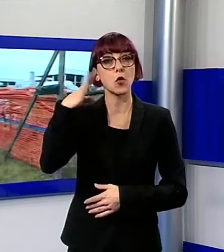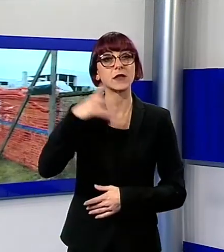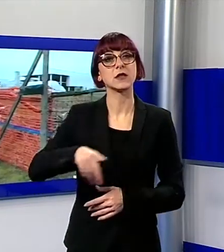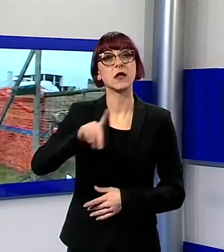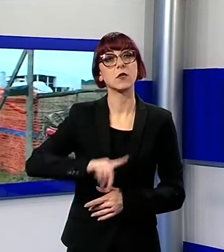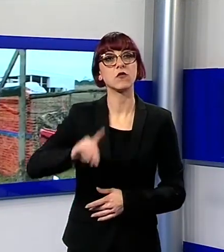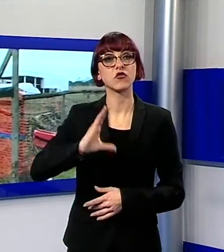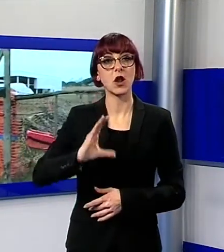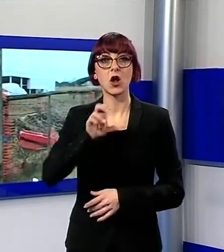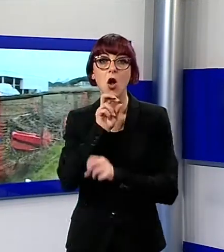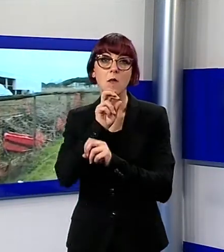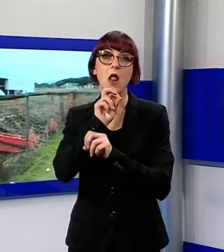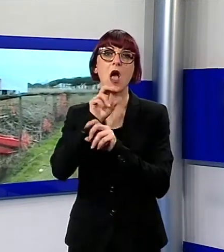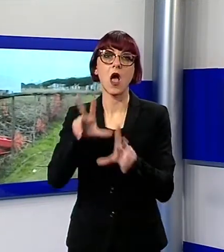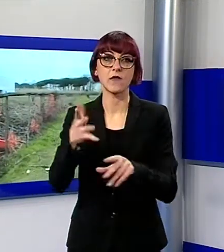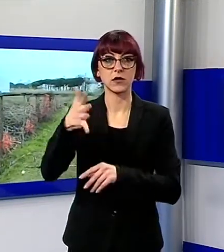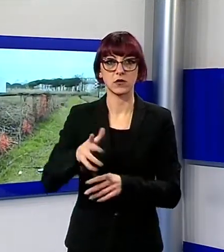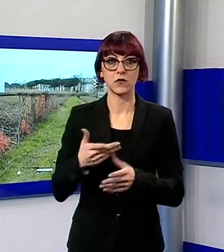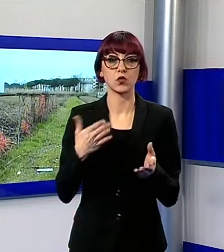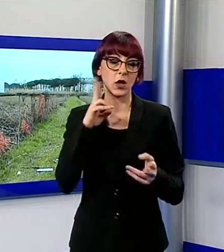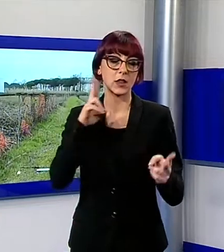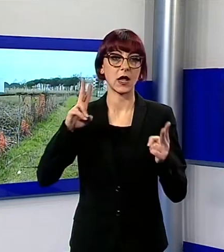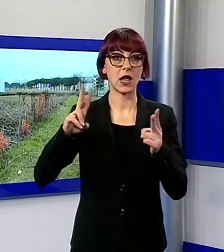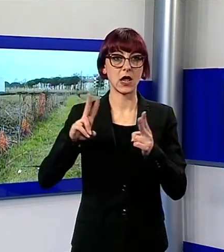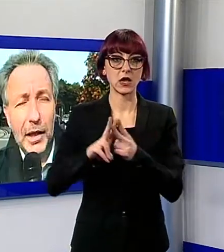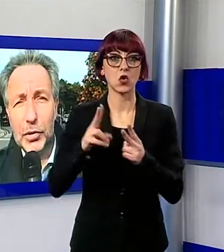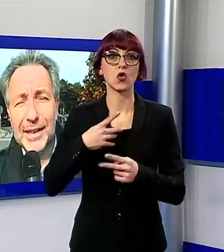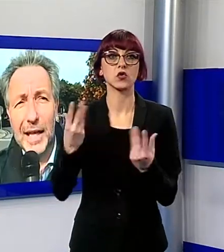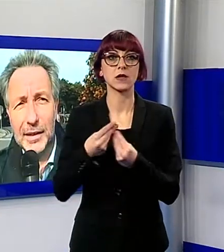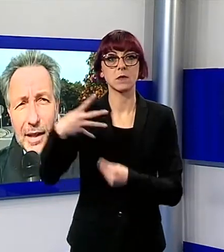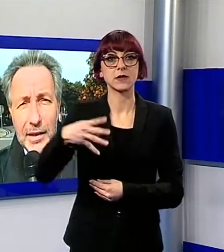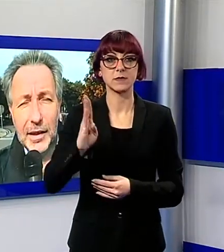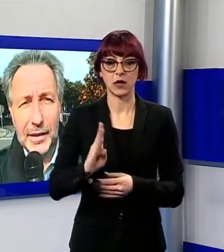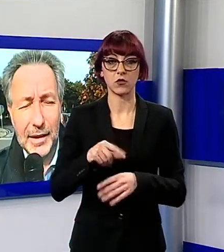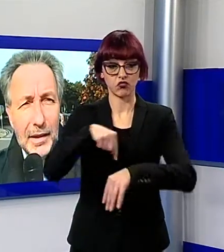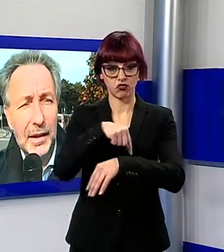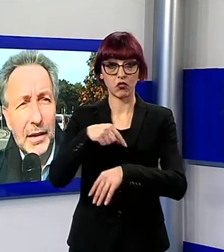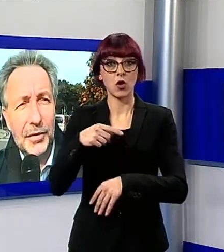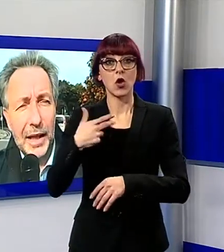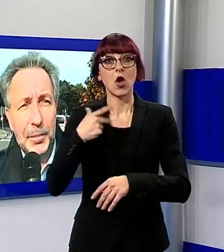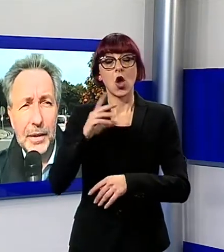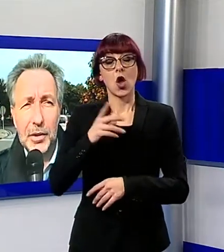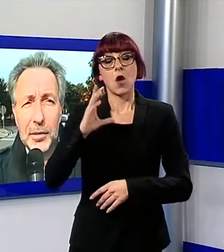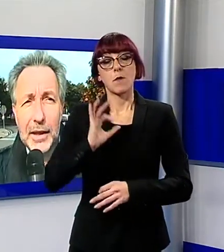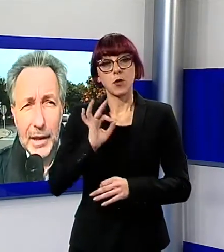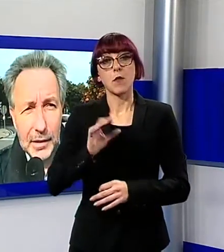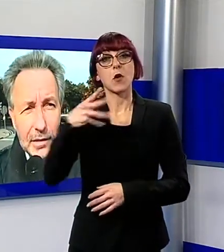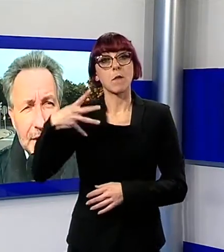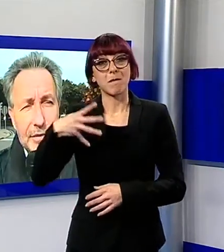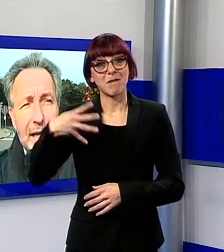capogruppo del Movimento dei Cittadini per Viareggio, Massimiliano Baldini. Nei prossimi giorni, fa sapere il consigliere comunale, sarà firmata la convenzione tra